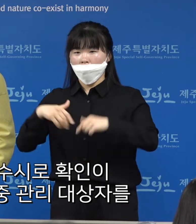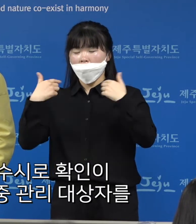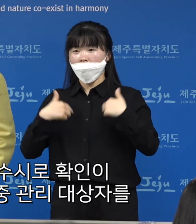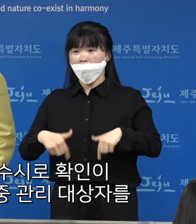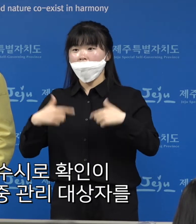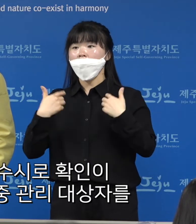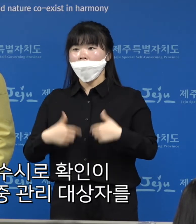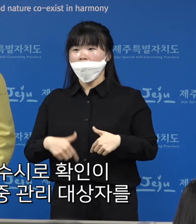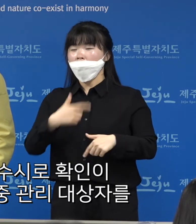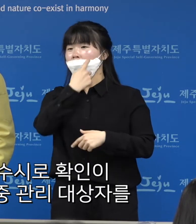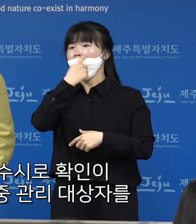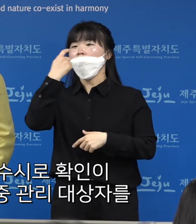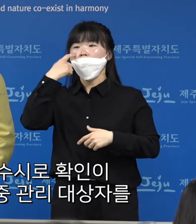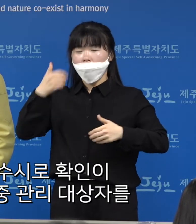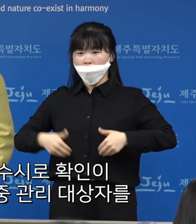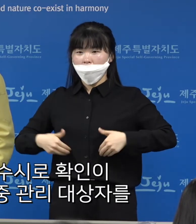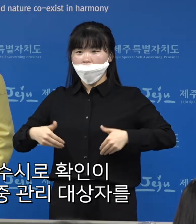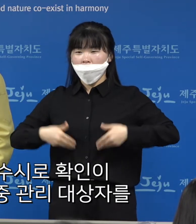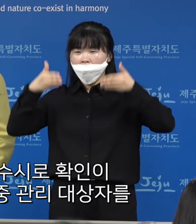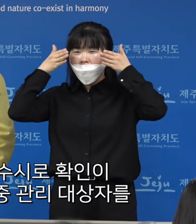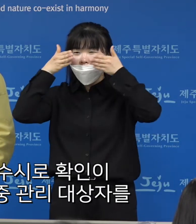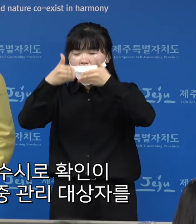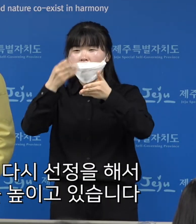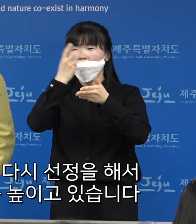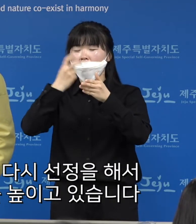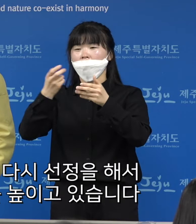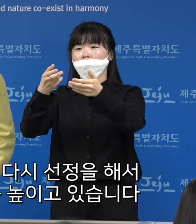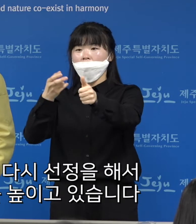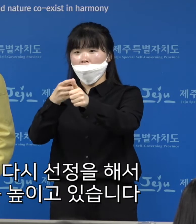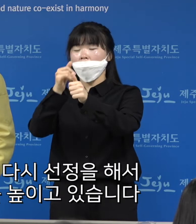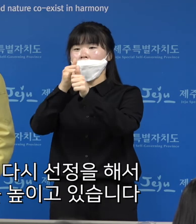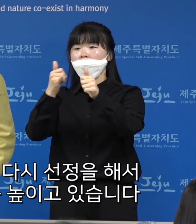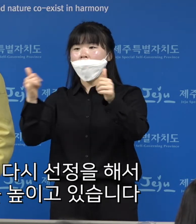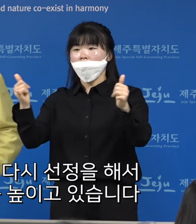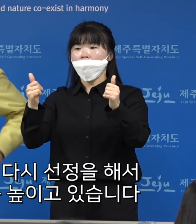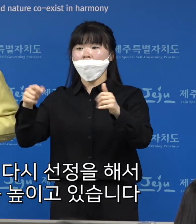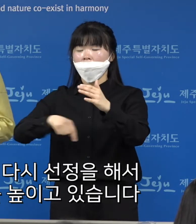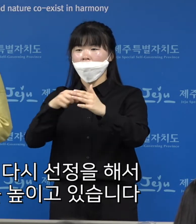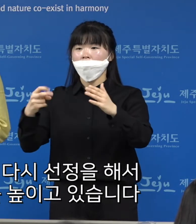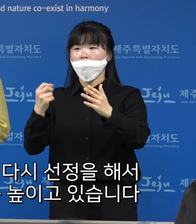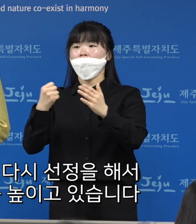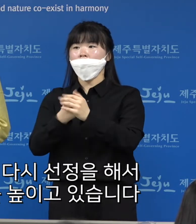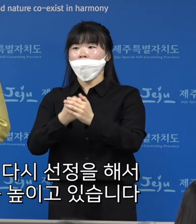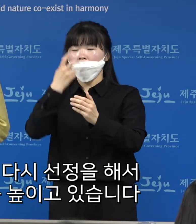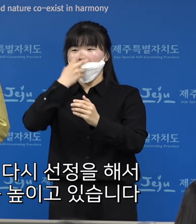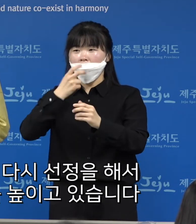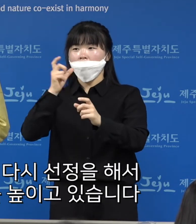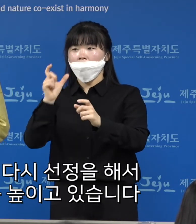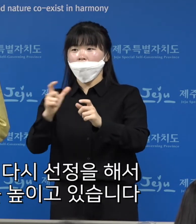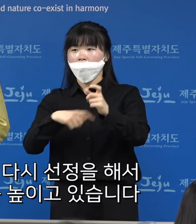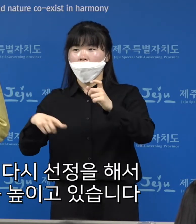확인이 필요한 집중관리 대상자를 내부적으로 다시 선정을 해서 관리 강도를